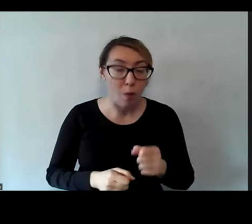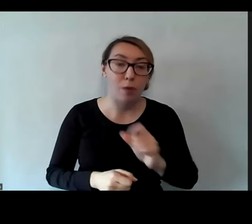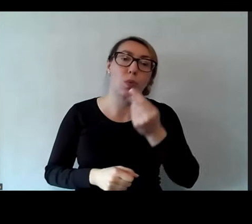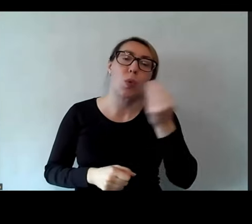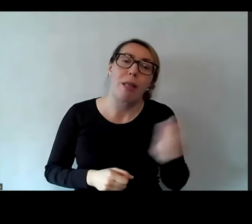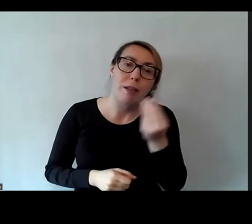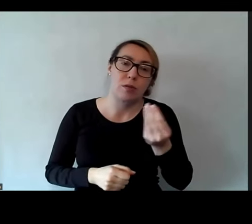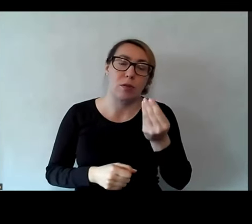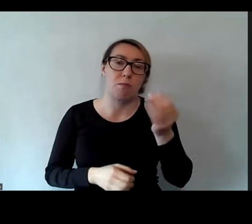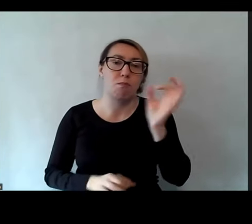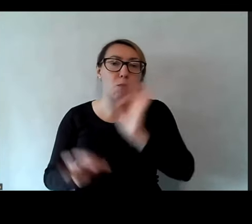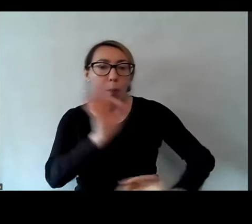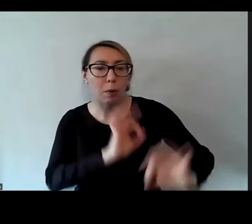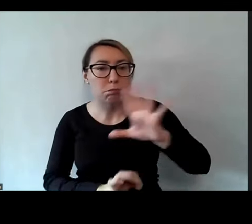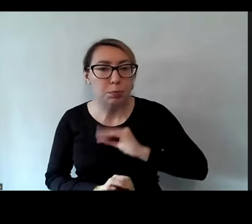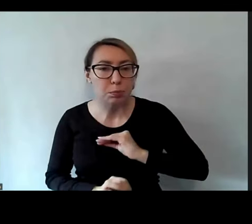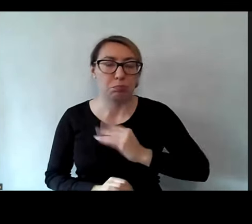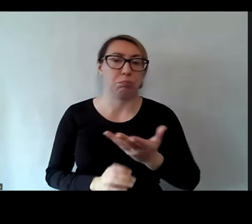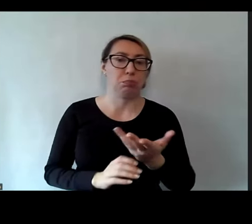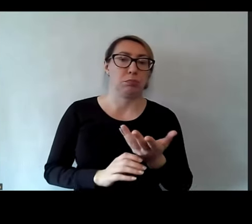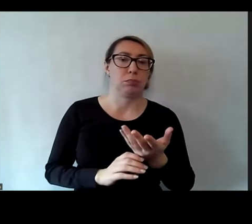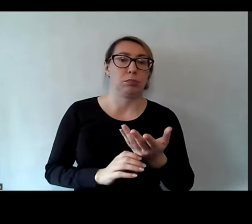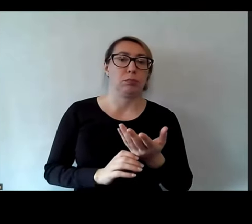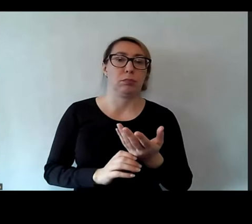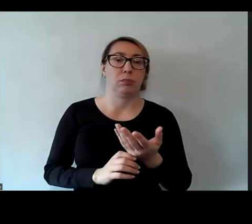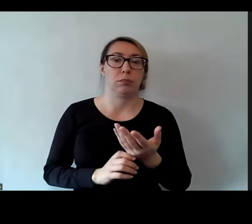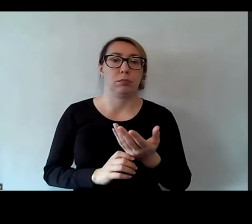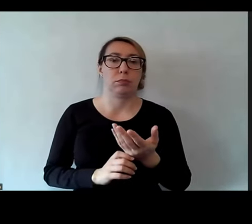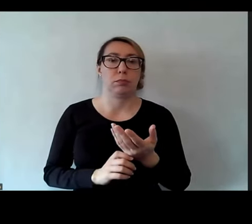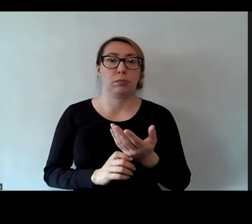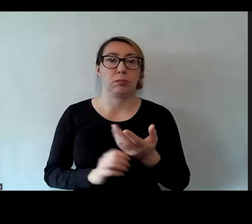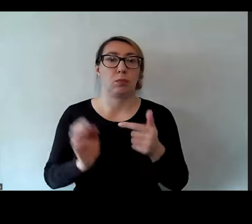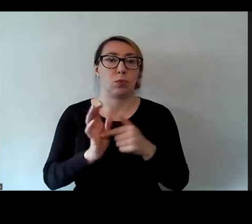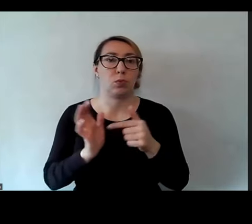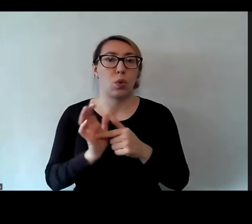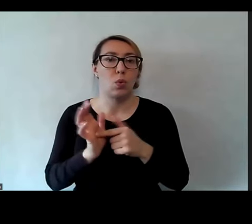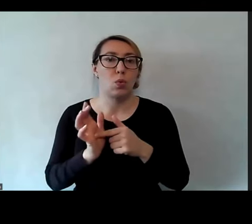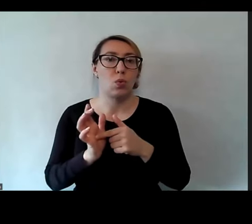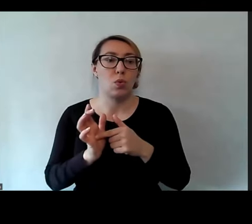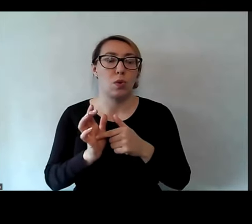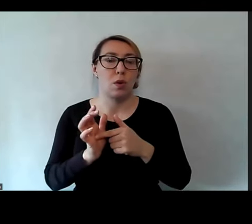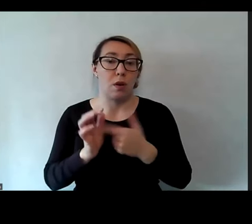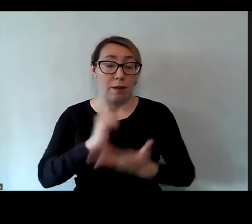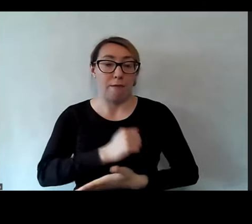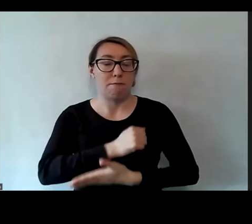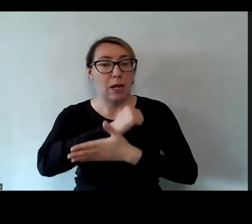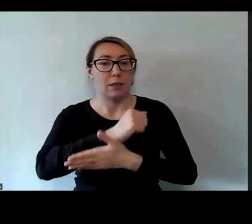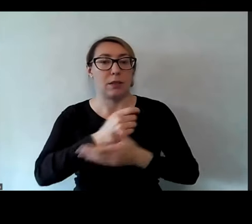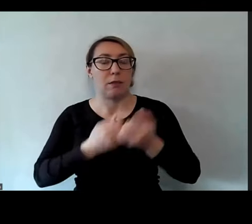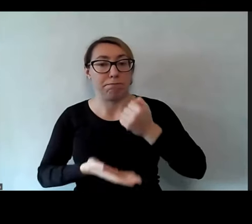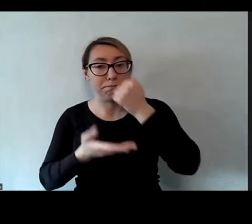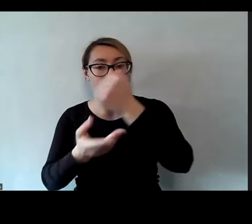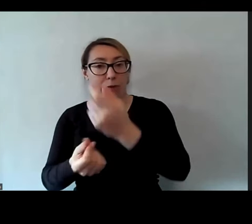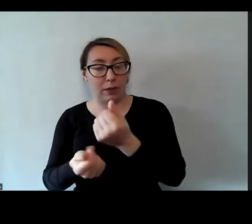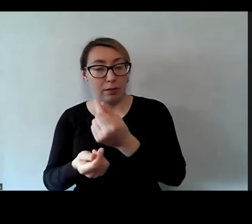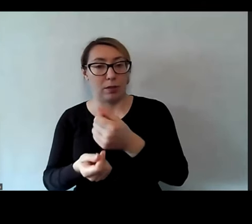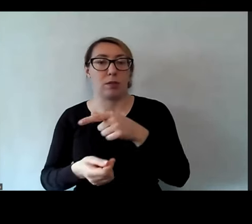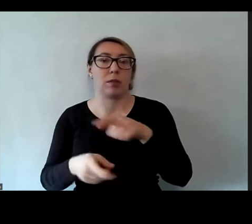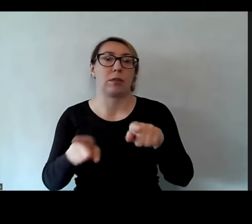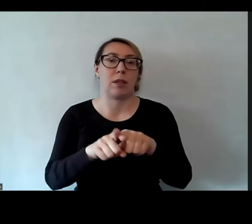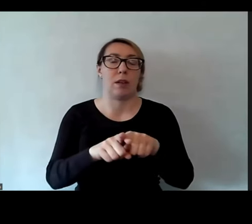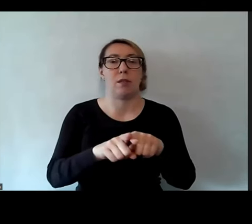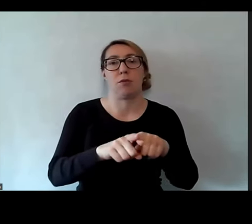w nim zmodyfikować, poprawić. To jest wsparcie finansowe w postaci grantu, to jest wsparcie